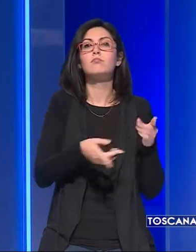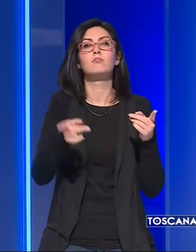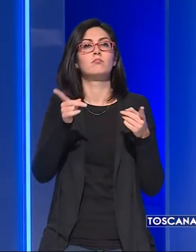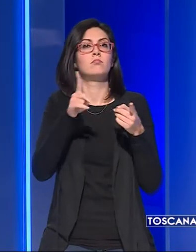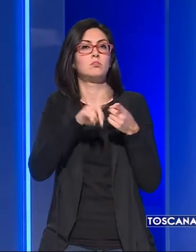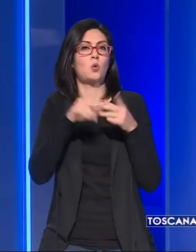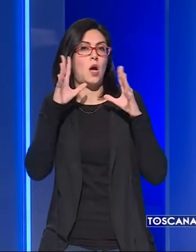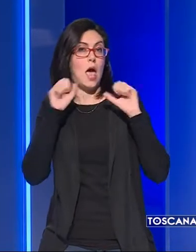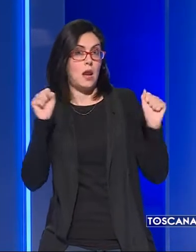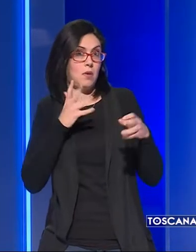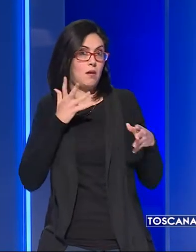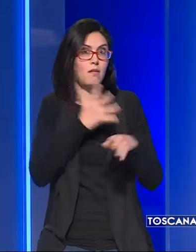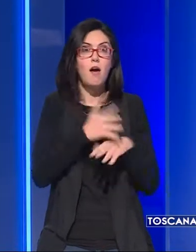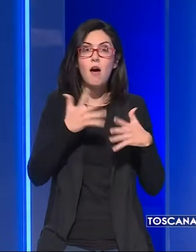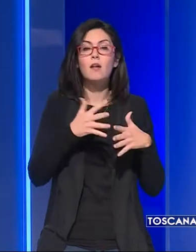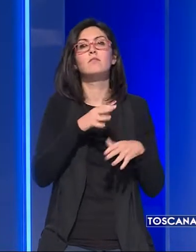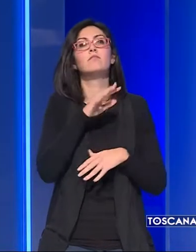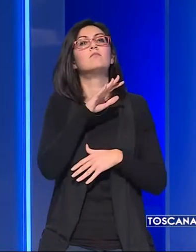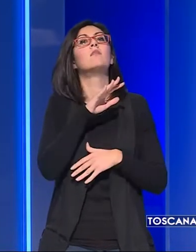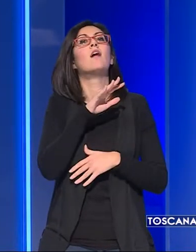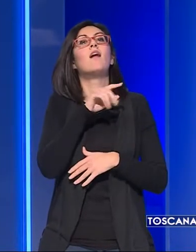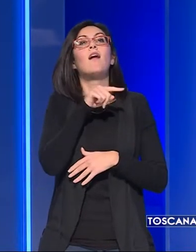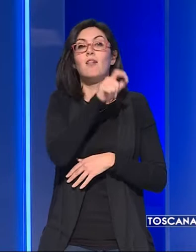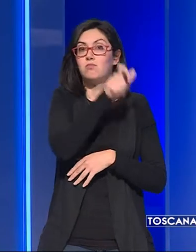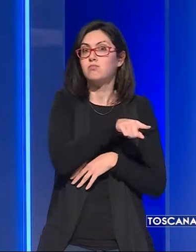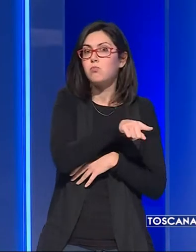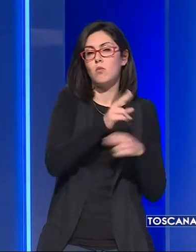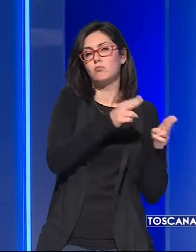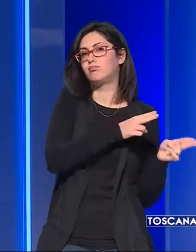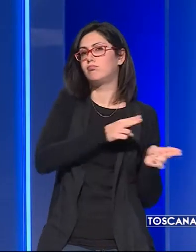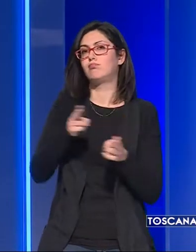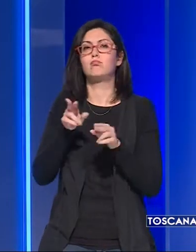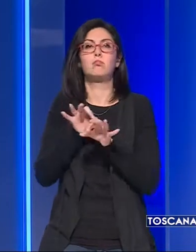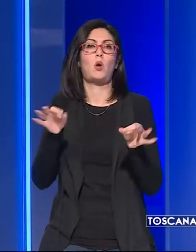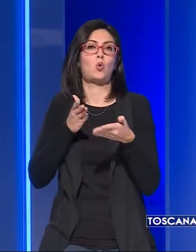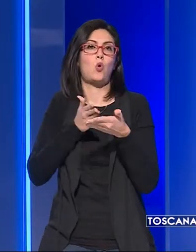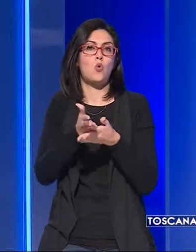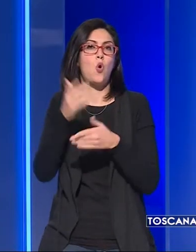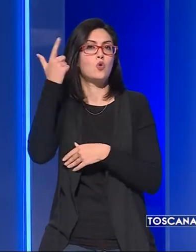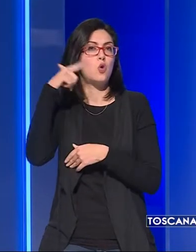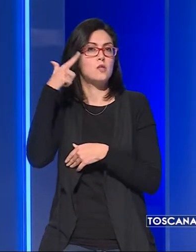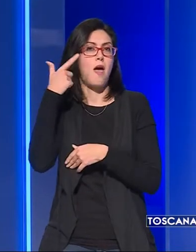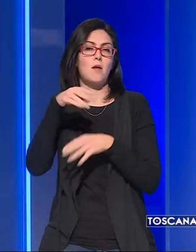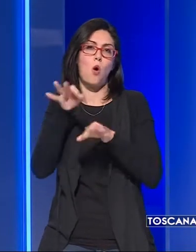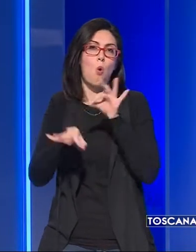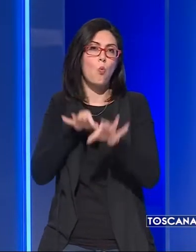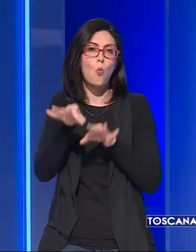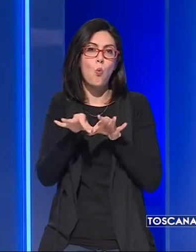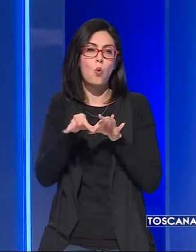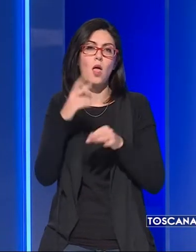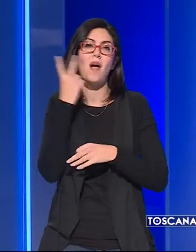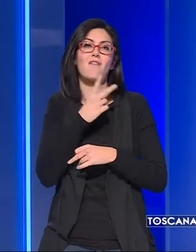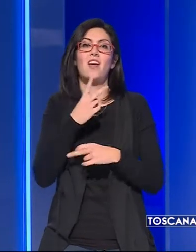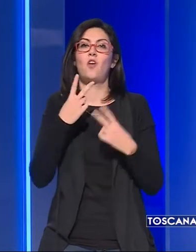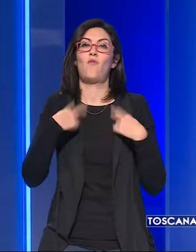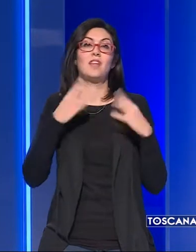carabinieri, il 58enne è stato trasportato al pronto soccorso di Siena per le cure. Non è in pericolo